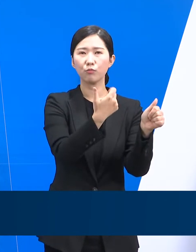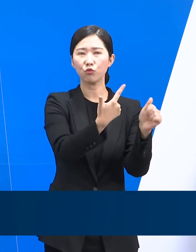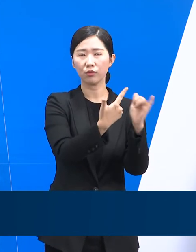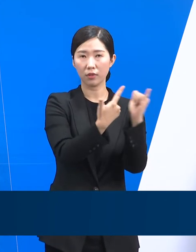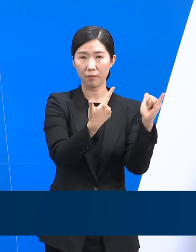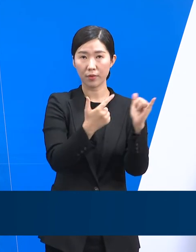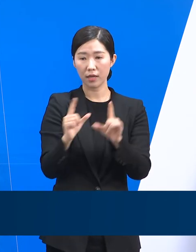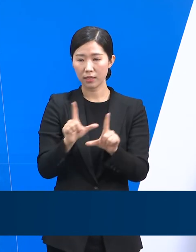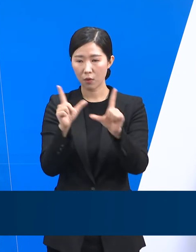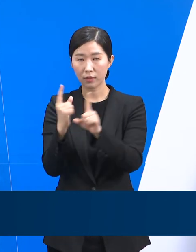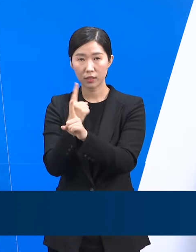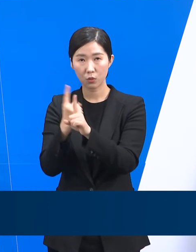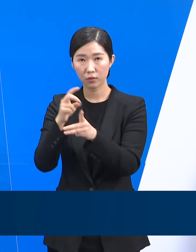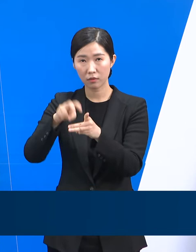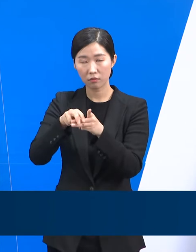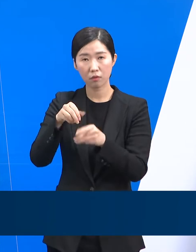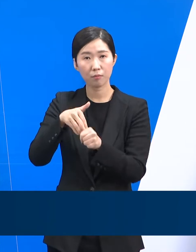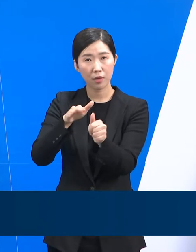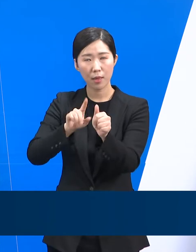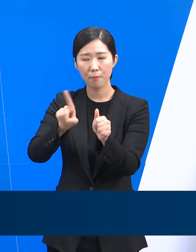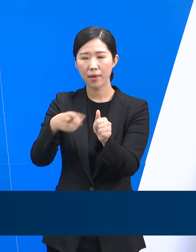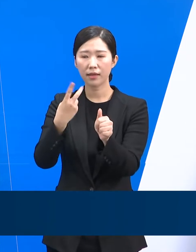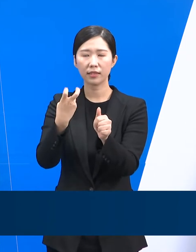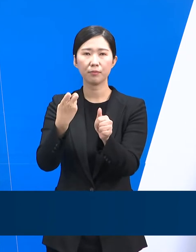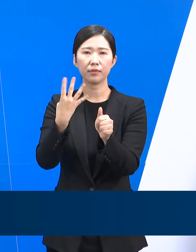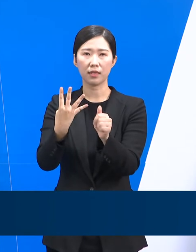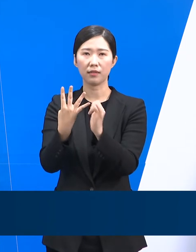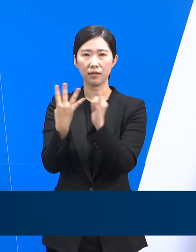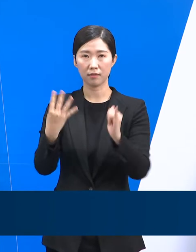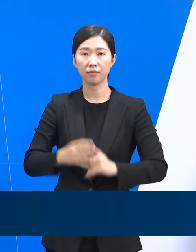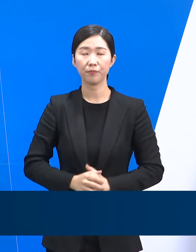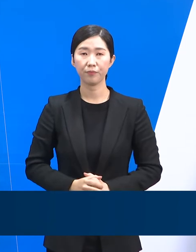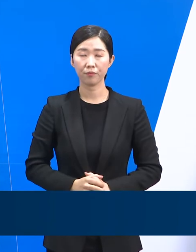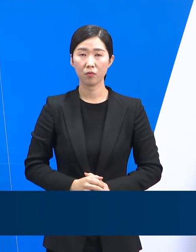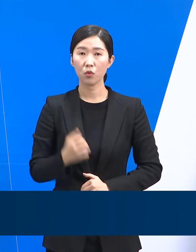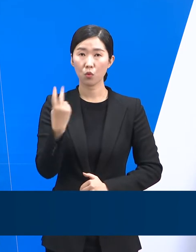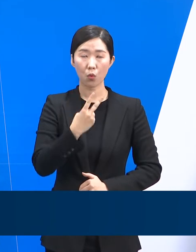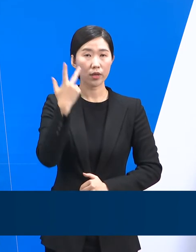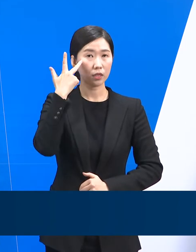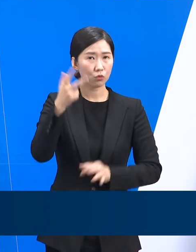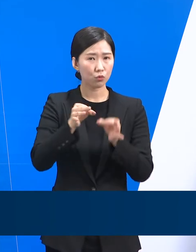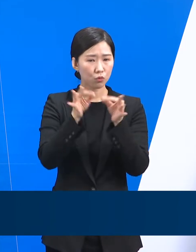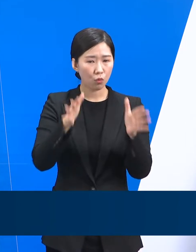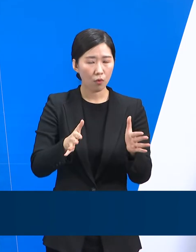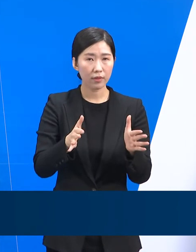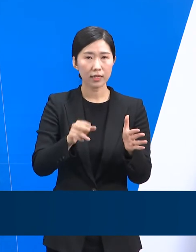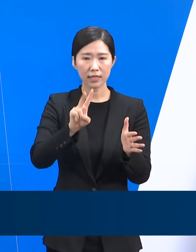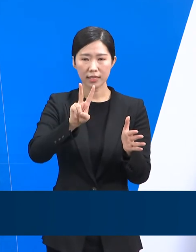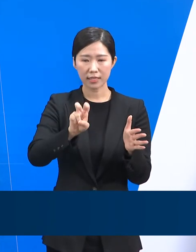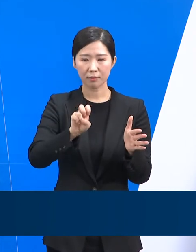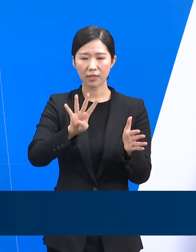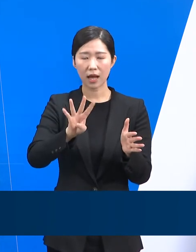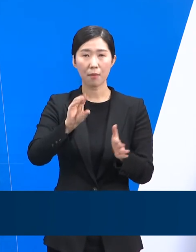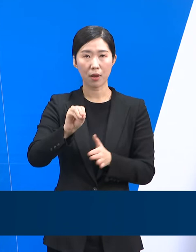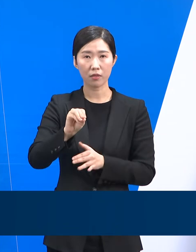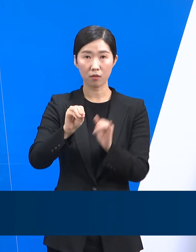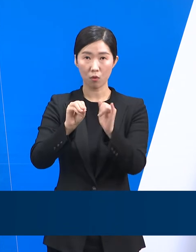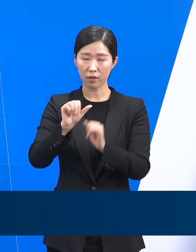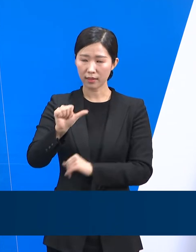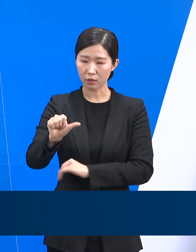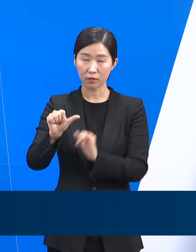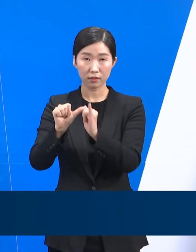생활치료센터로 이송된 인원은 123명입니다. 그리고 지난 한 주간 24만 5명은 격리 해제되었습니다.